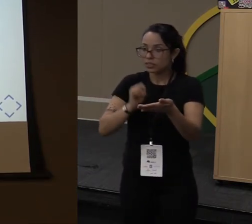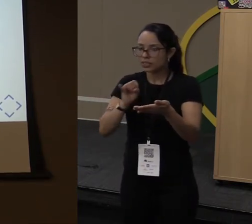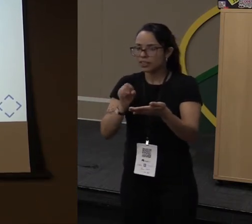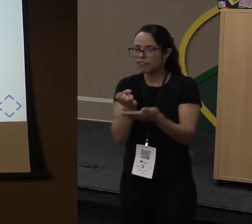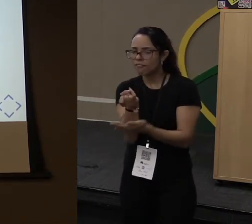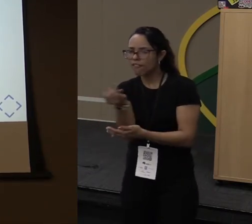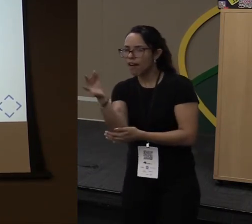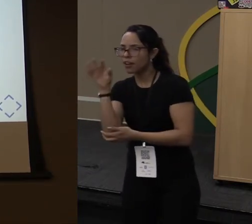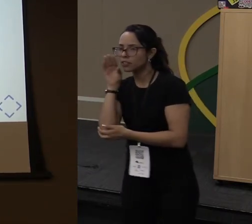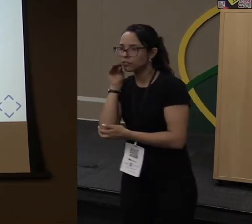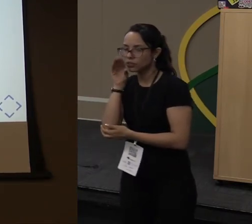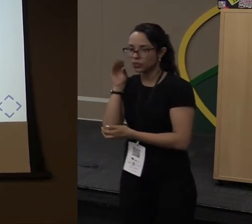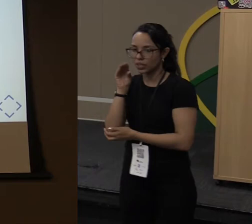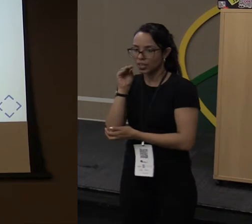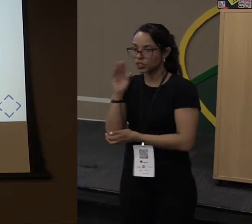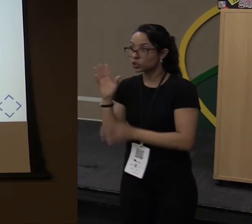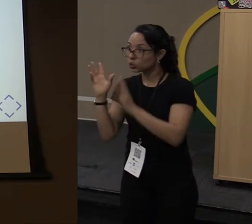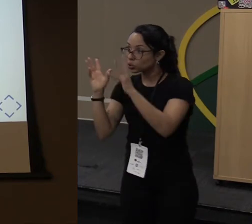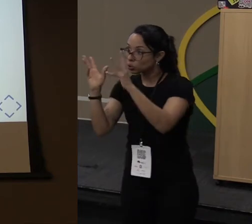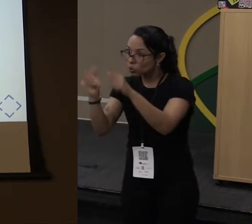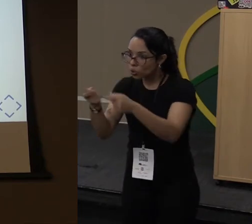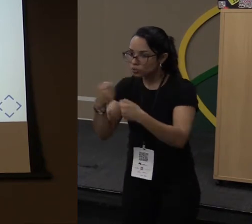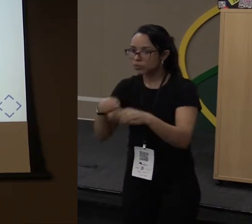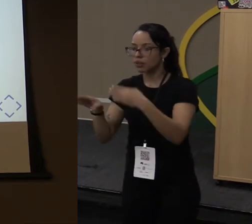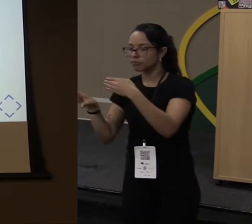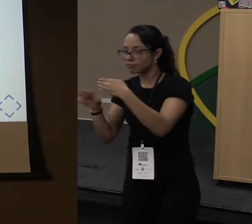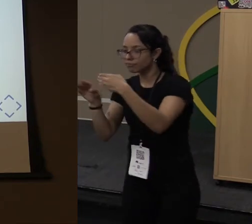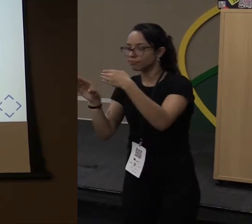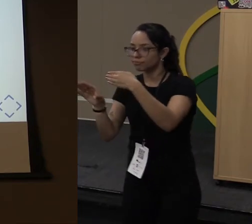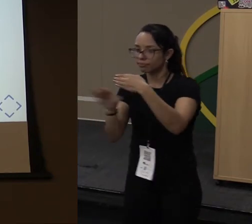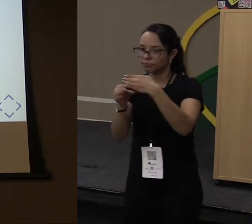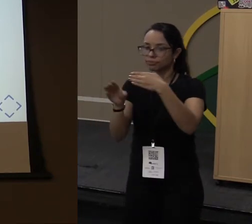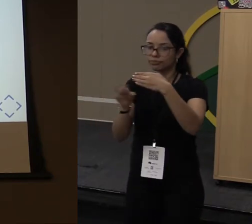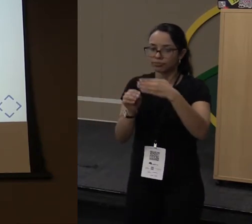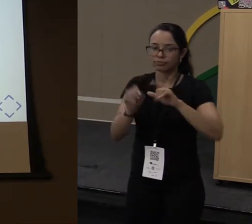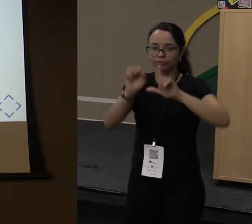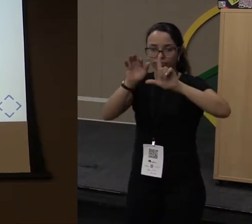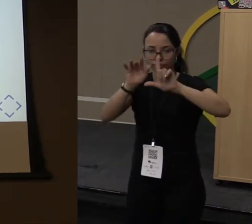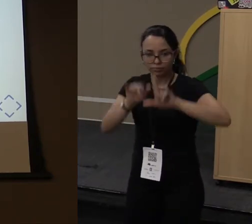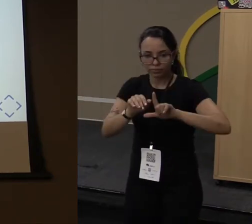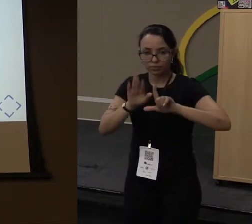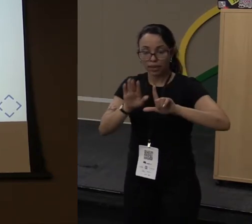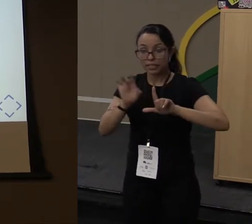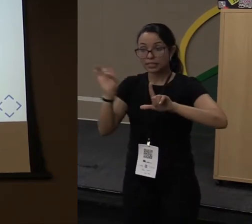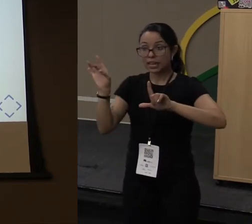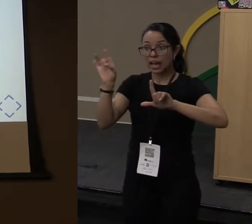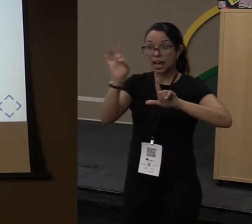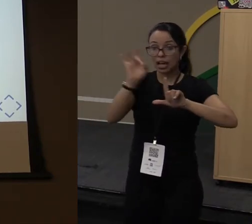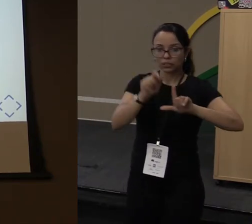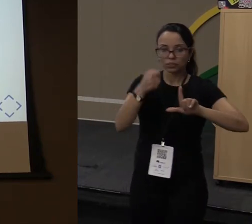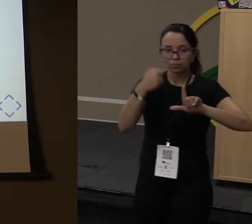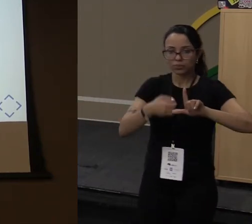funcionários iam ter que implementar essa interface. Mas aí, cada funcionário ia dizer como é que ele se autentica no sistema.